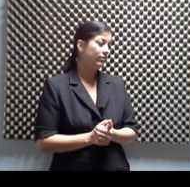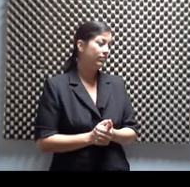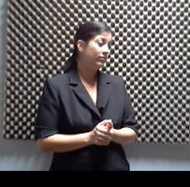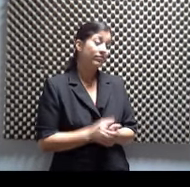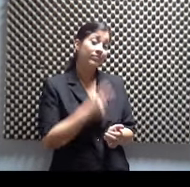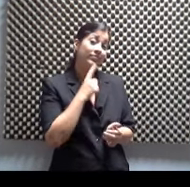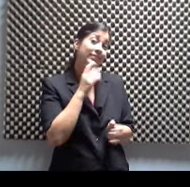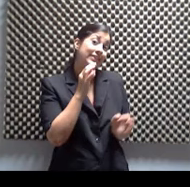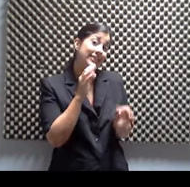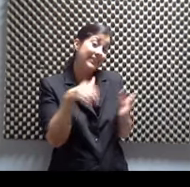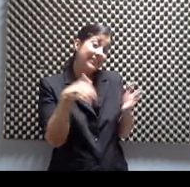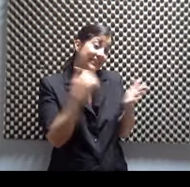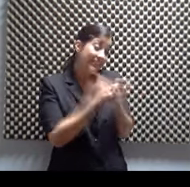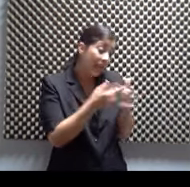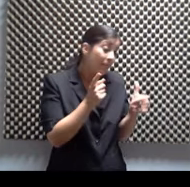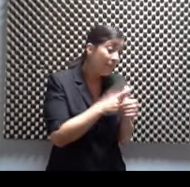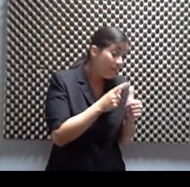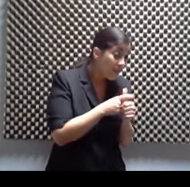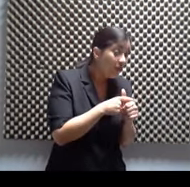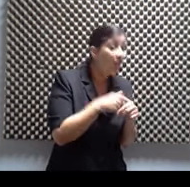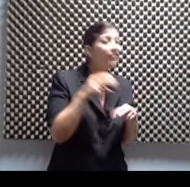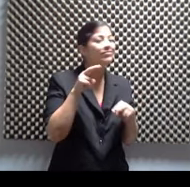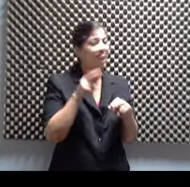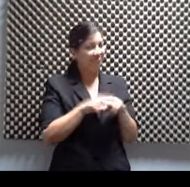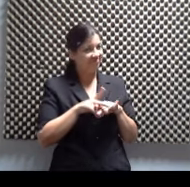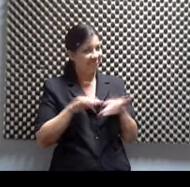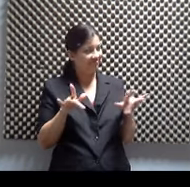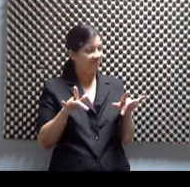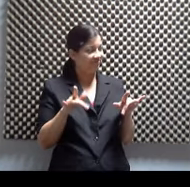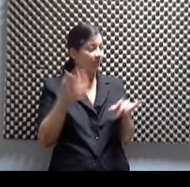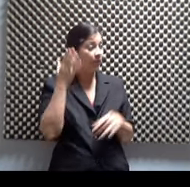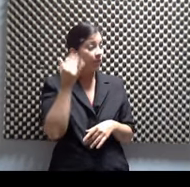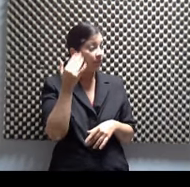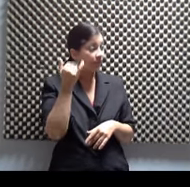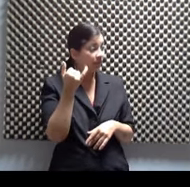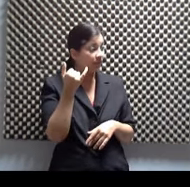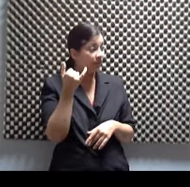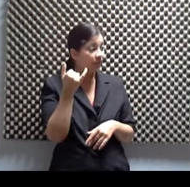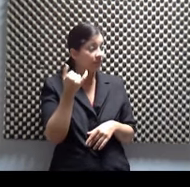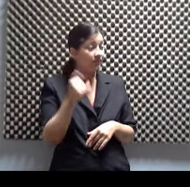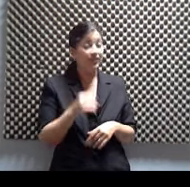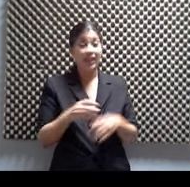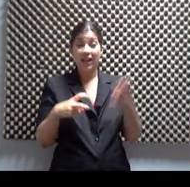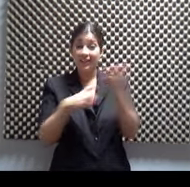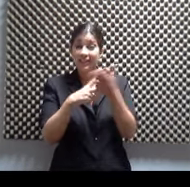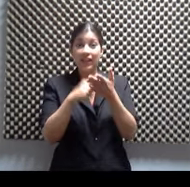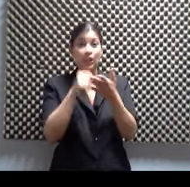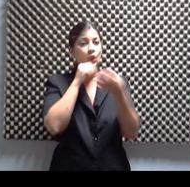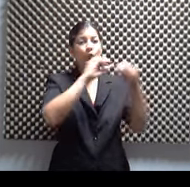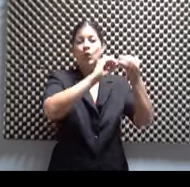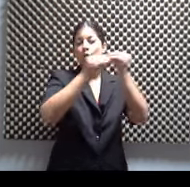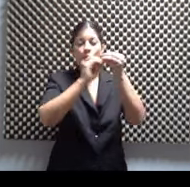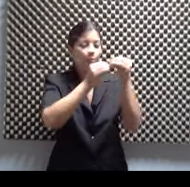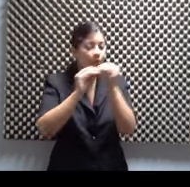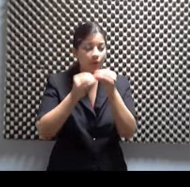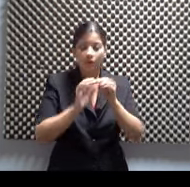primero, tiene asiento, porque los boletos no se compran. numerados. No están numerados y no se compran antes. Con